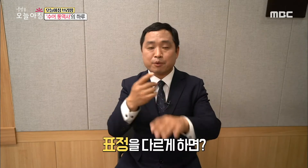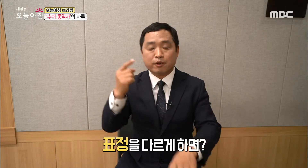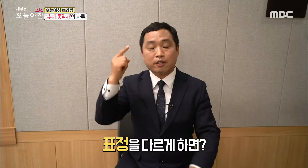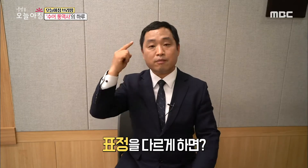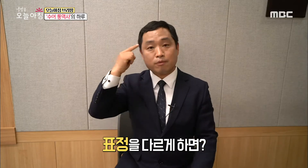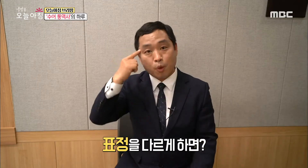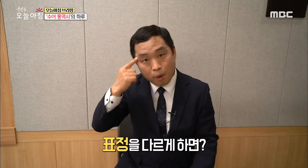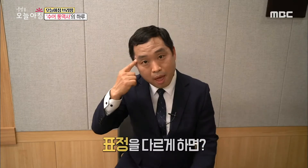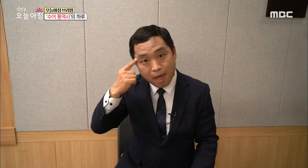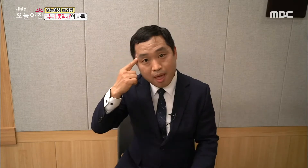거예요